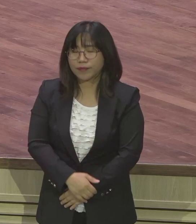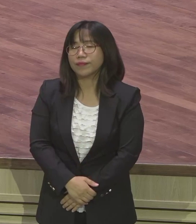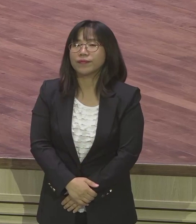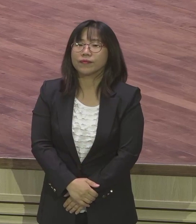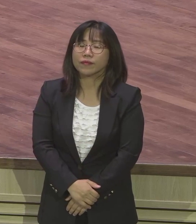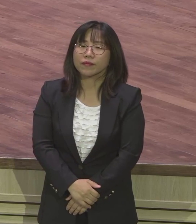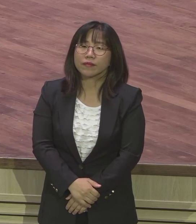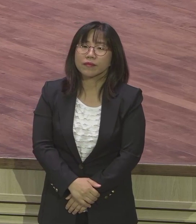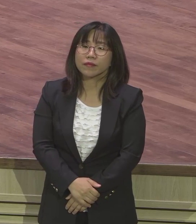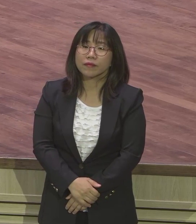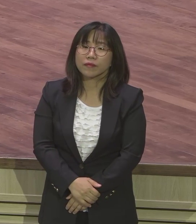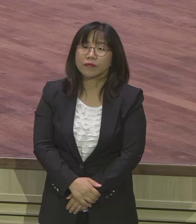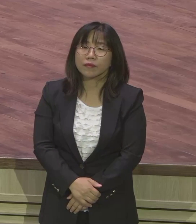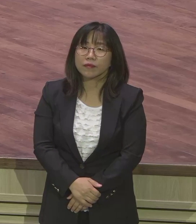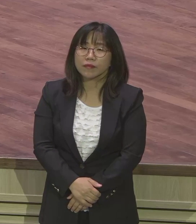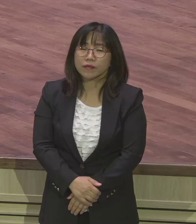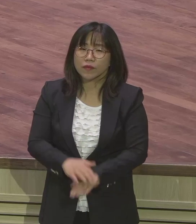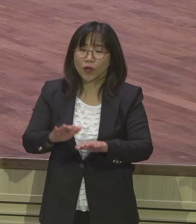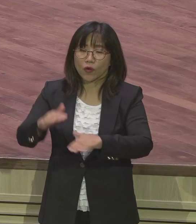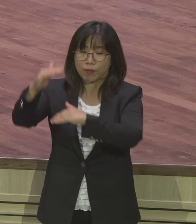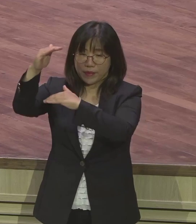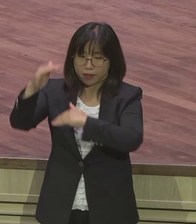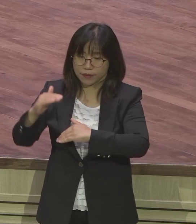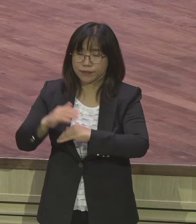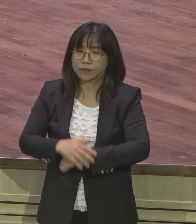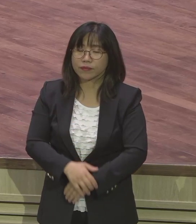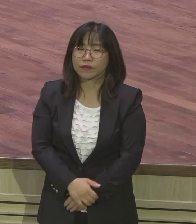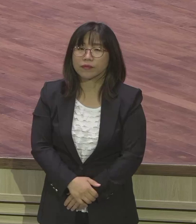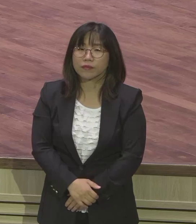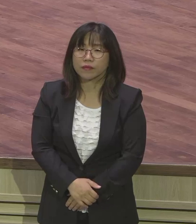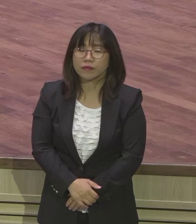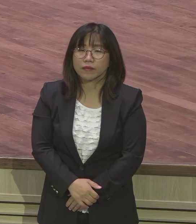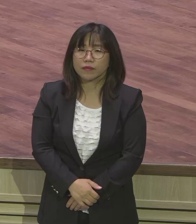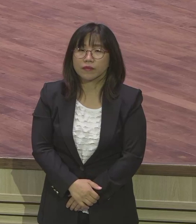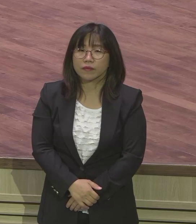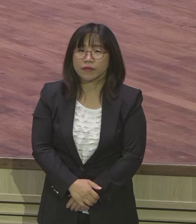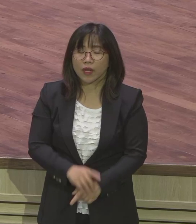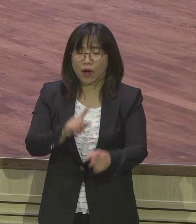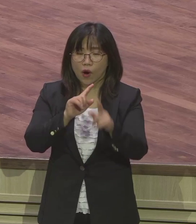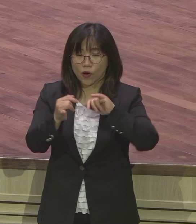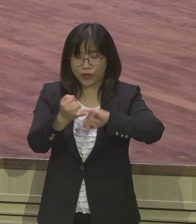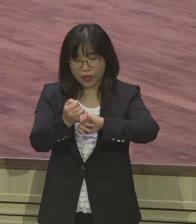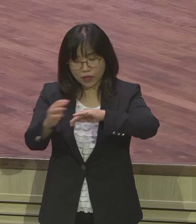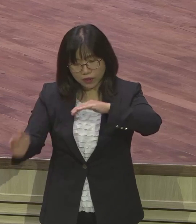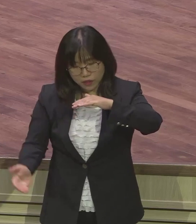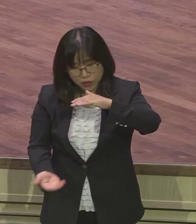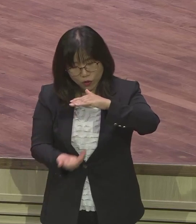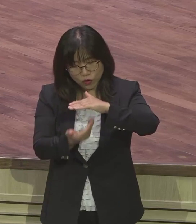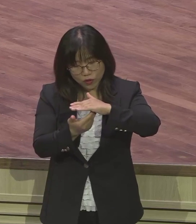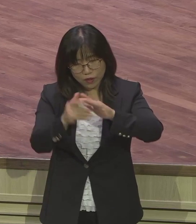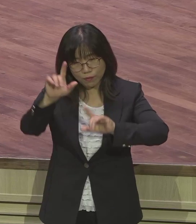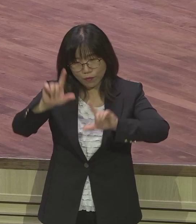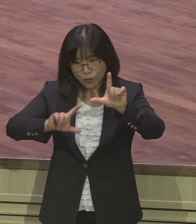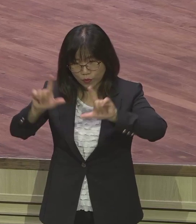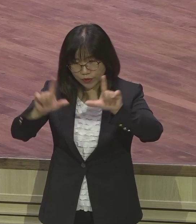오늘 본문에도 이렇게 은약이 성취되는 흐름을 볼 수 있습니다 은약 성취의 관점에서 볼 때